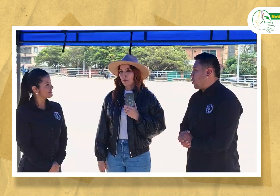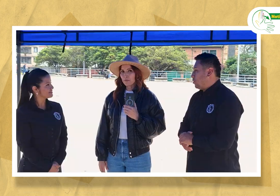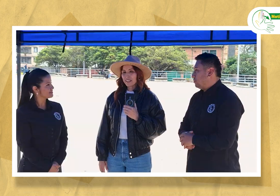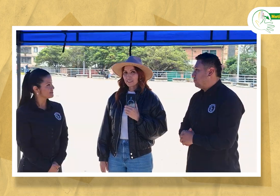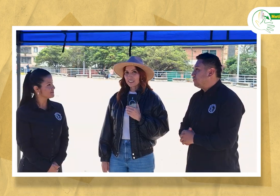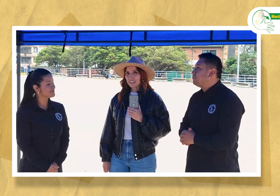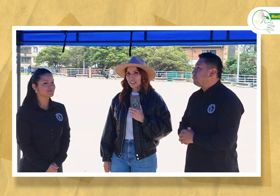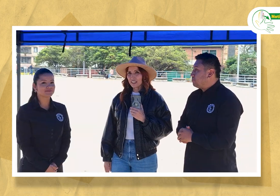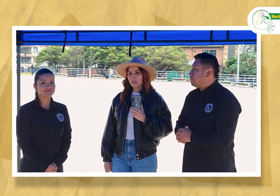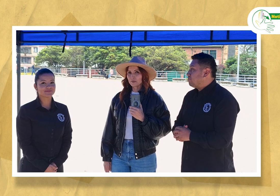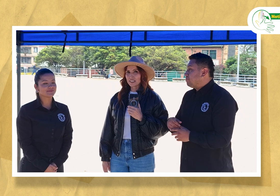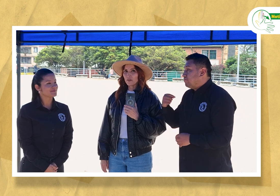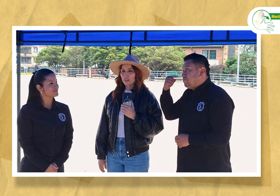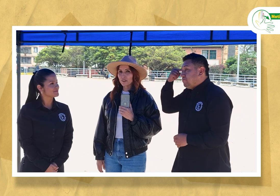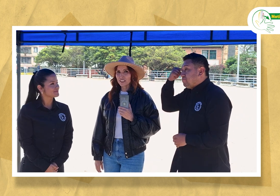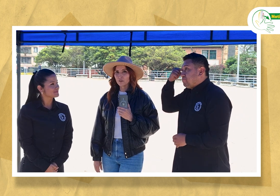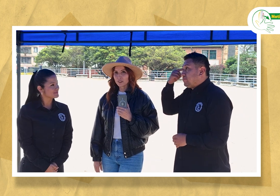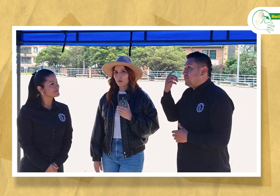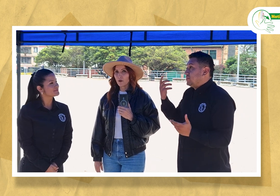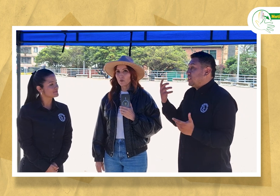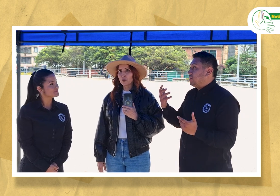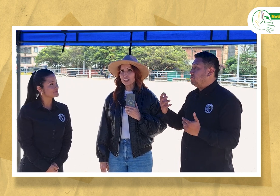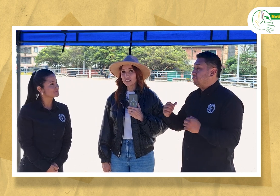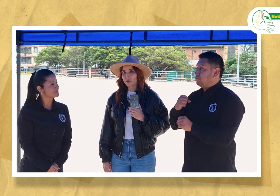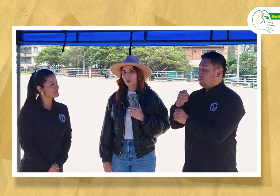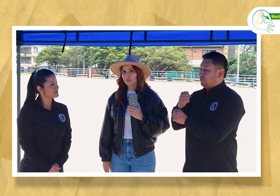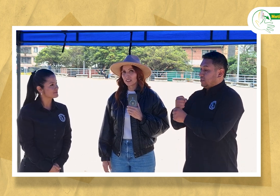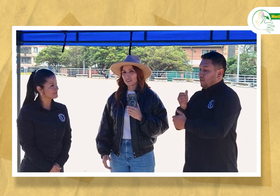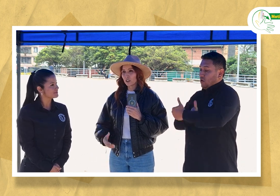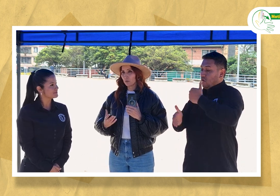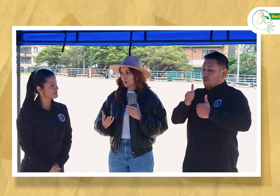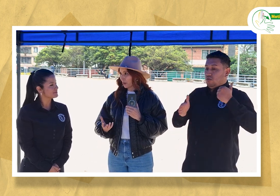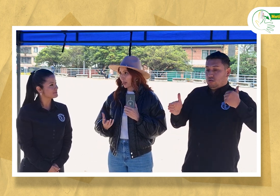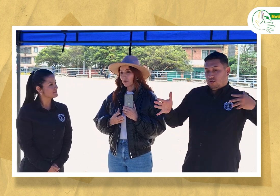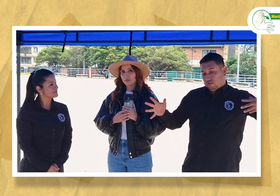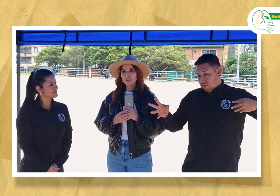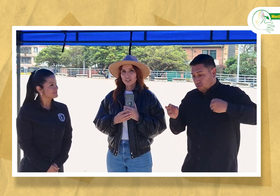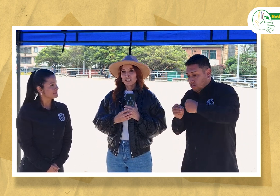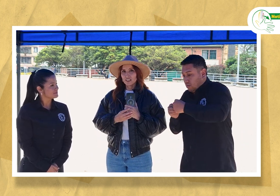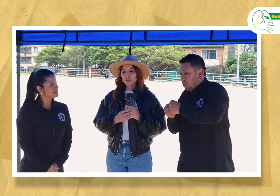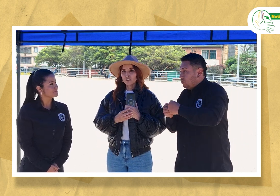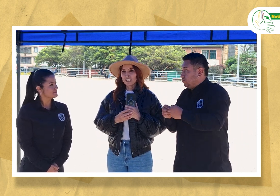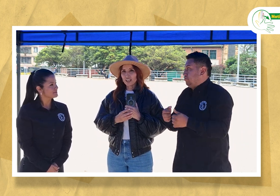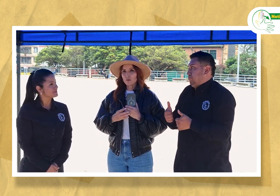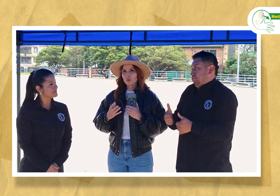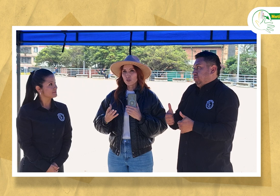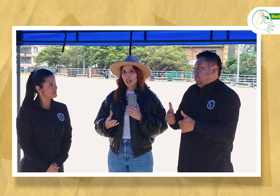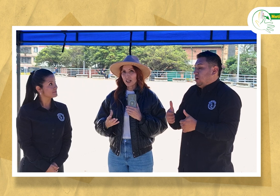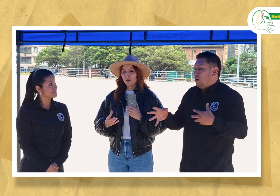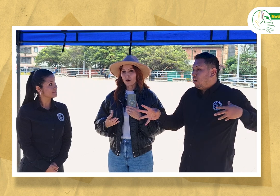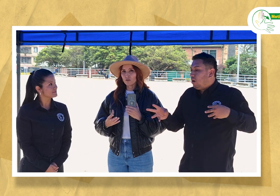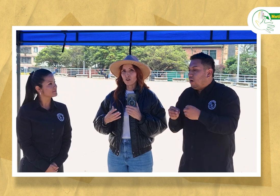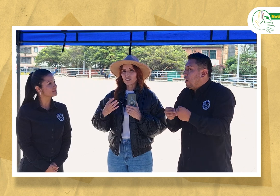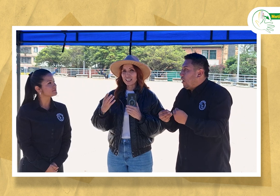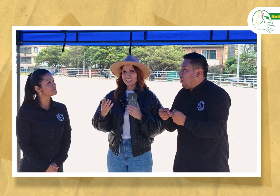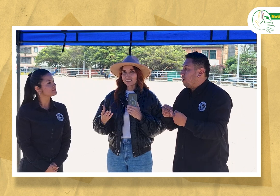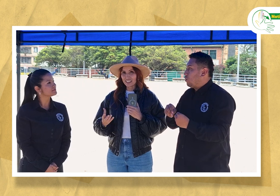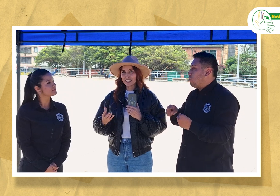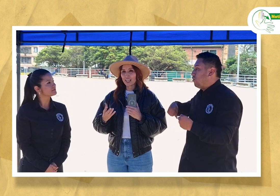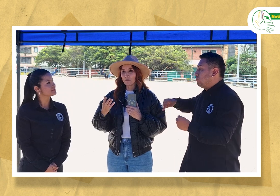Me parece que se ha venido haciendo un trabajo muy lindo desde lo privado, donde han buscado fortalecer a la